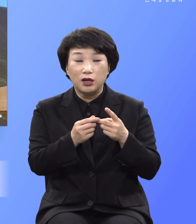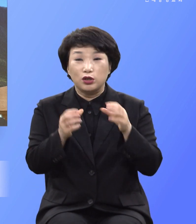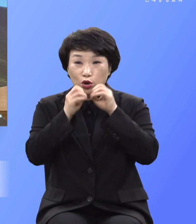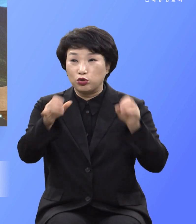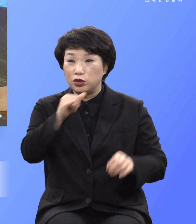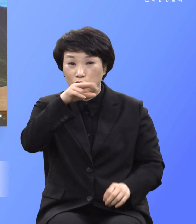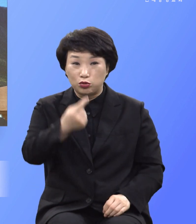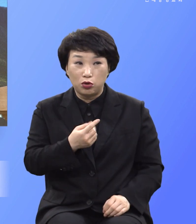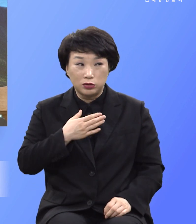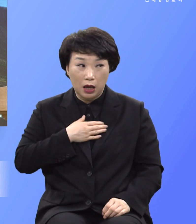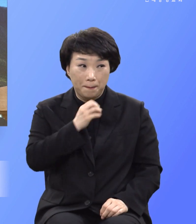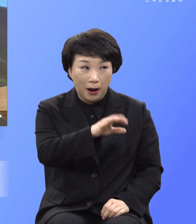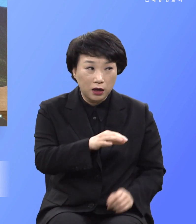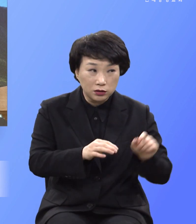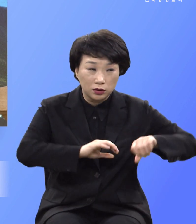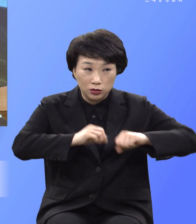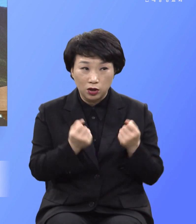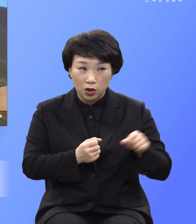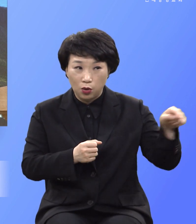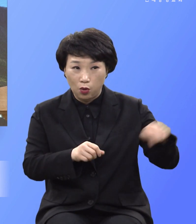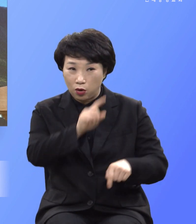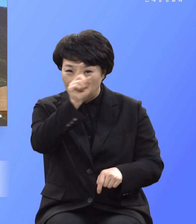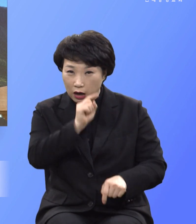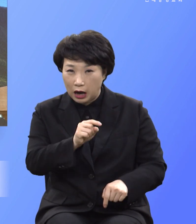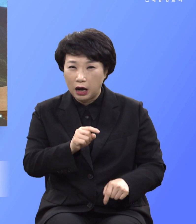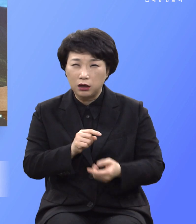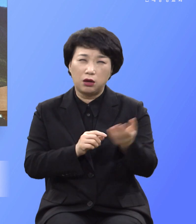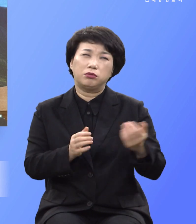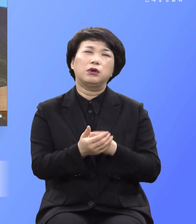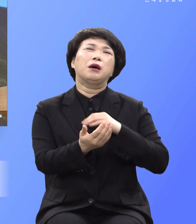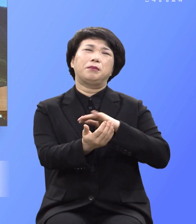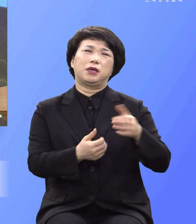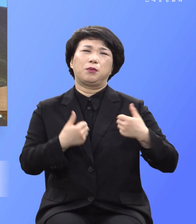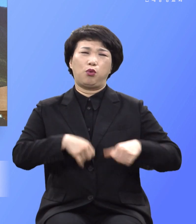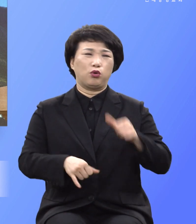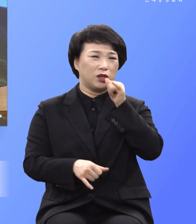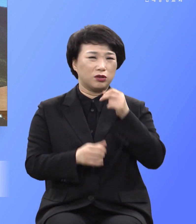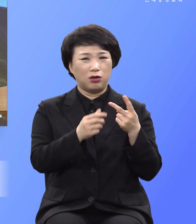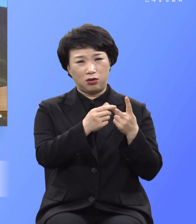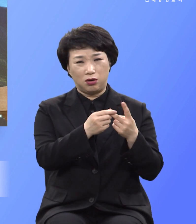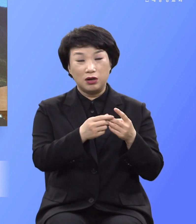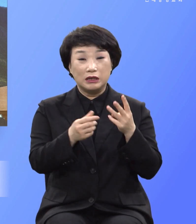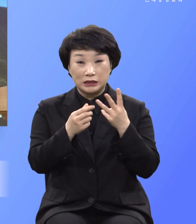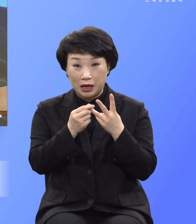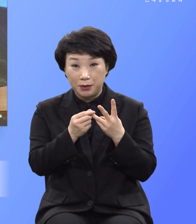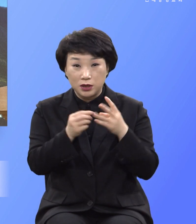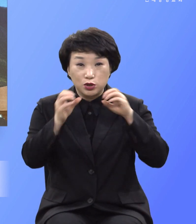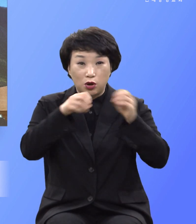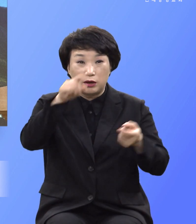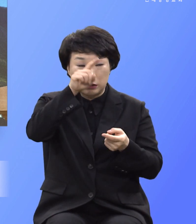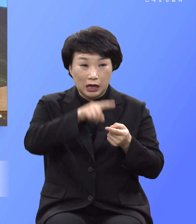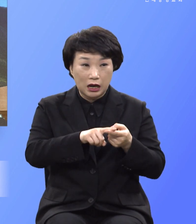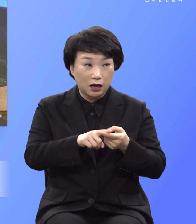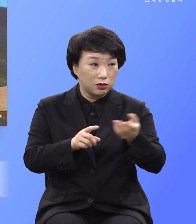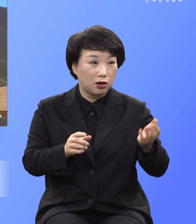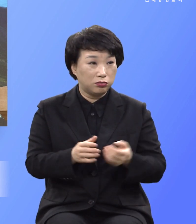말을 듣겠냐고 스스로 포기하기 때문에 세 번째는 전도하다가 하다가 안 되면